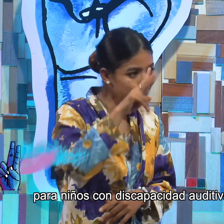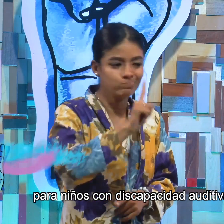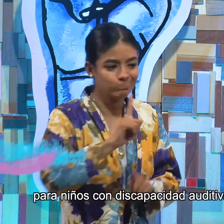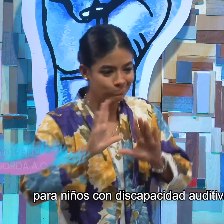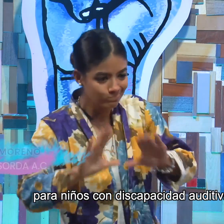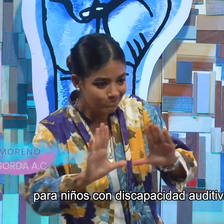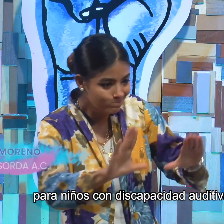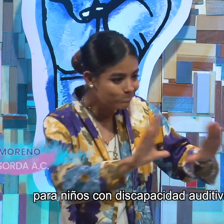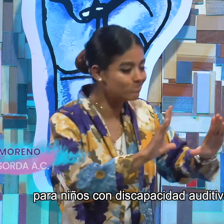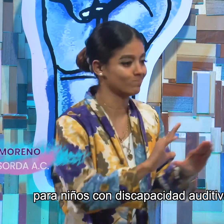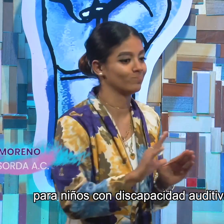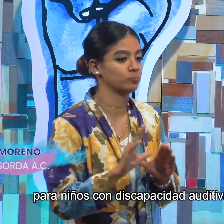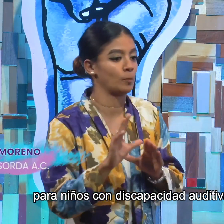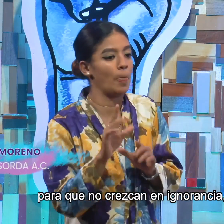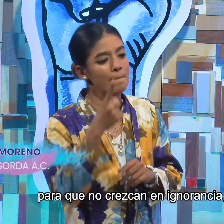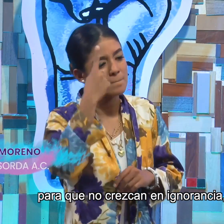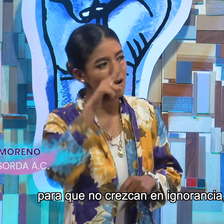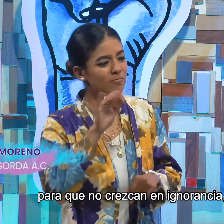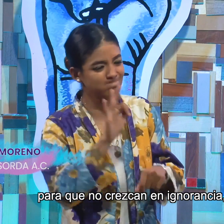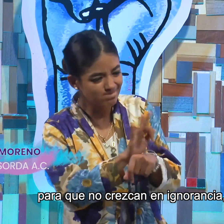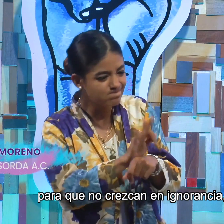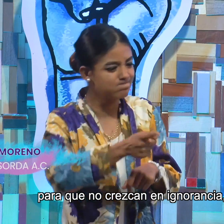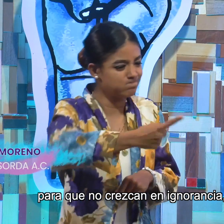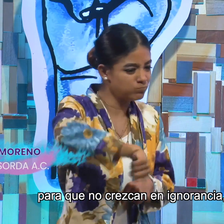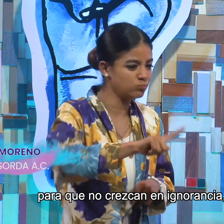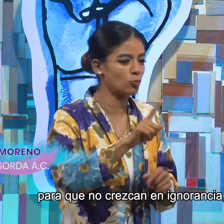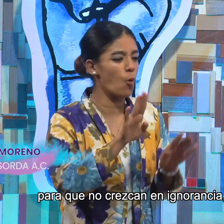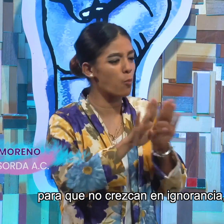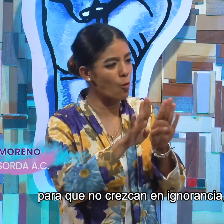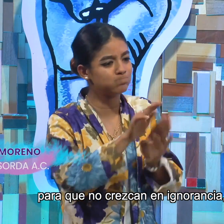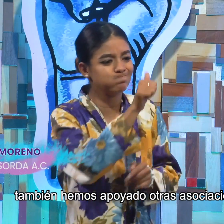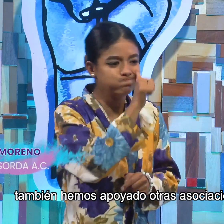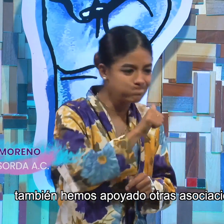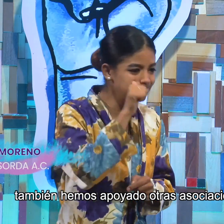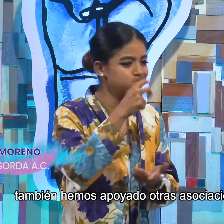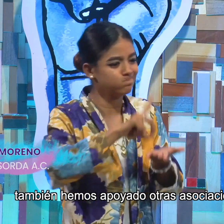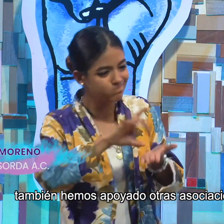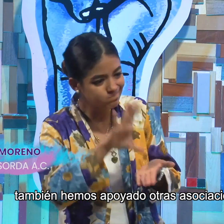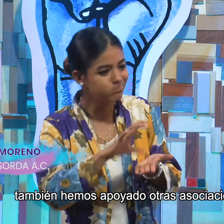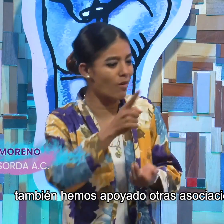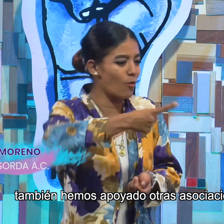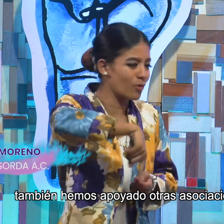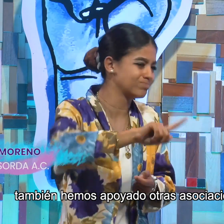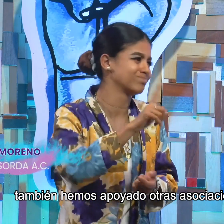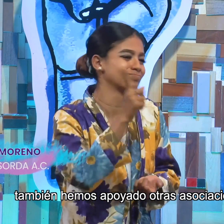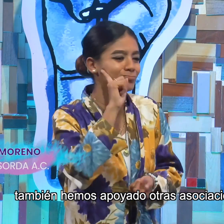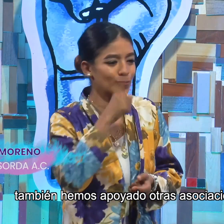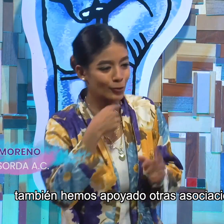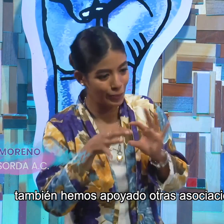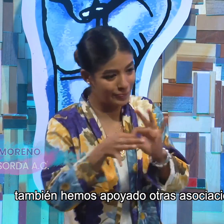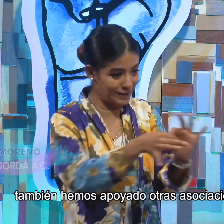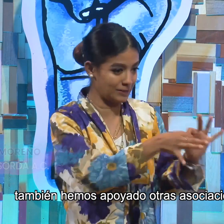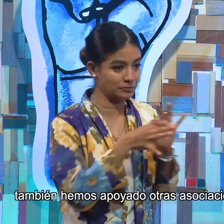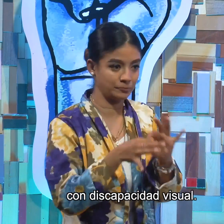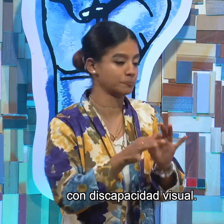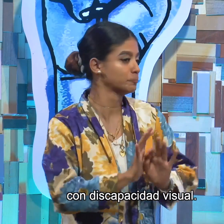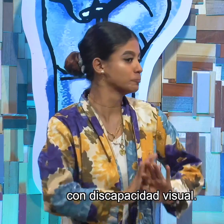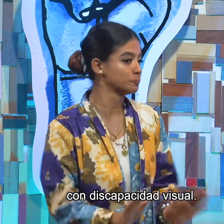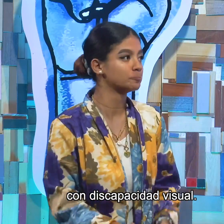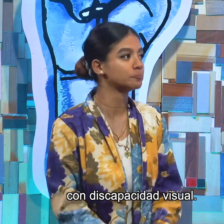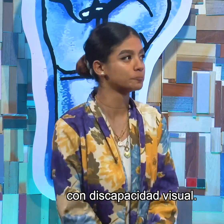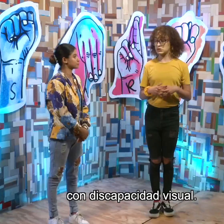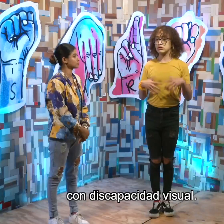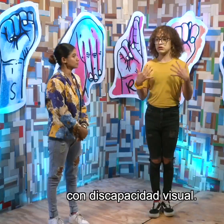niños con discapacidad auditiva, para que no crezcan en ignorancia. También hemos apoyado a otras asociaciones